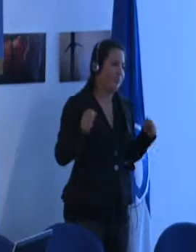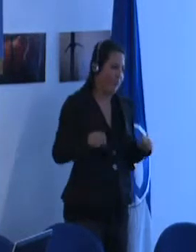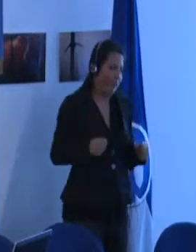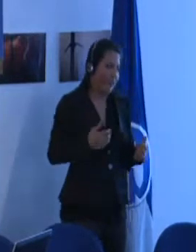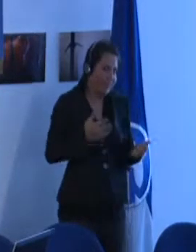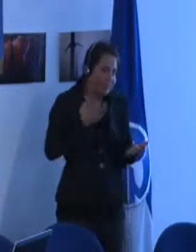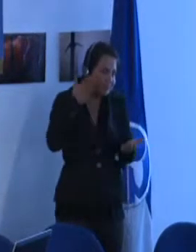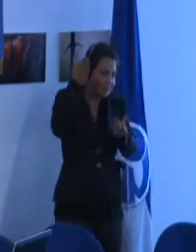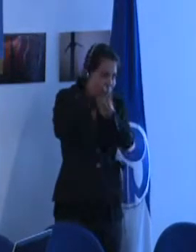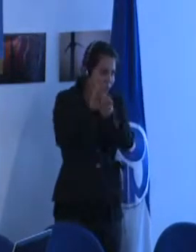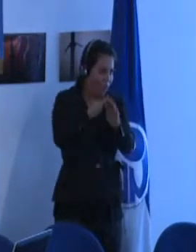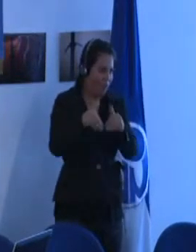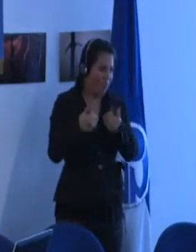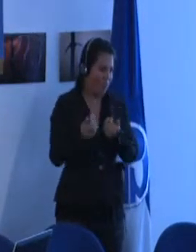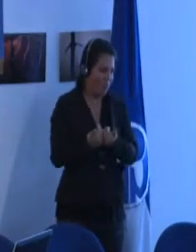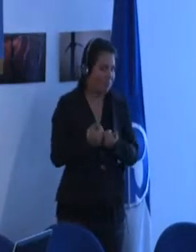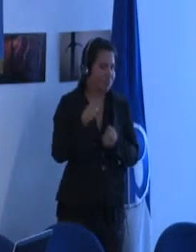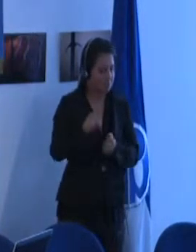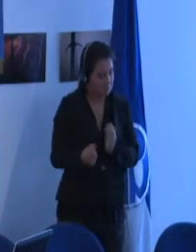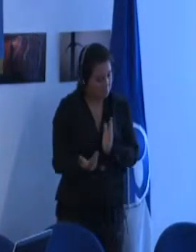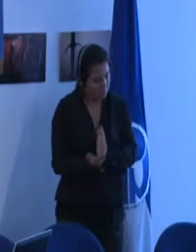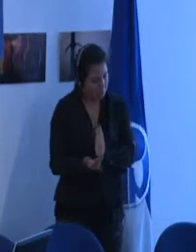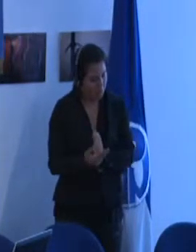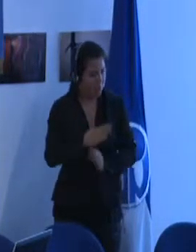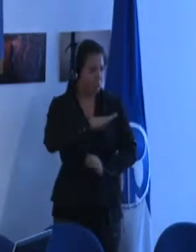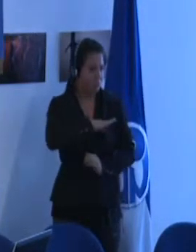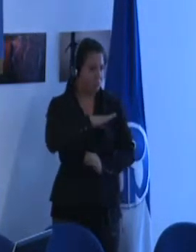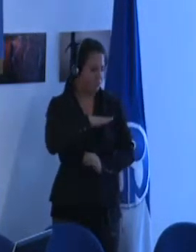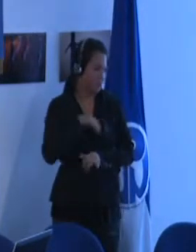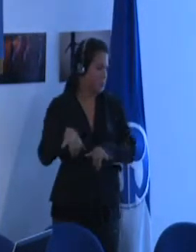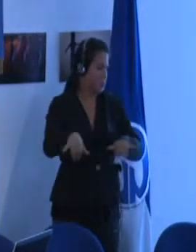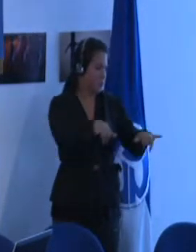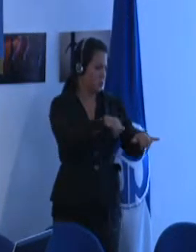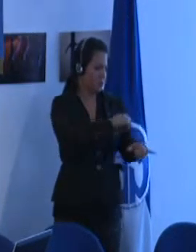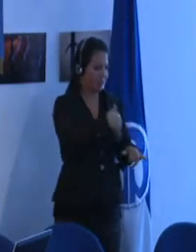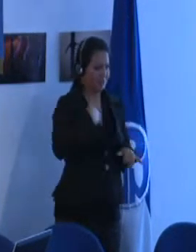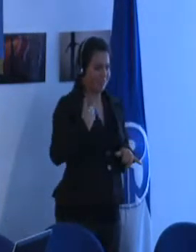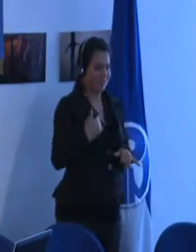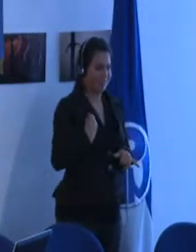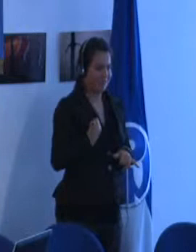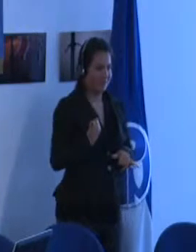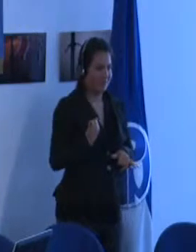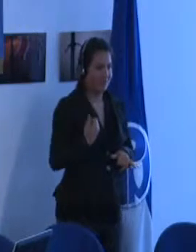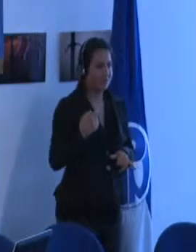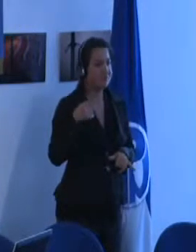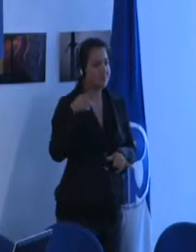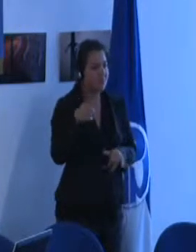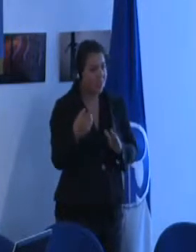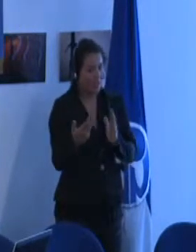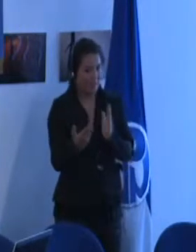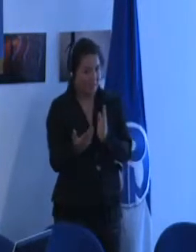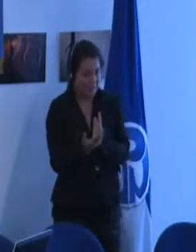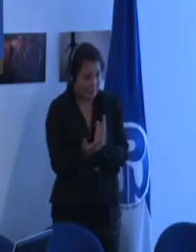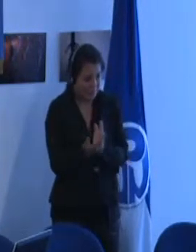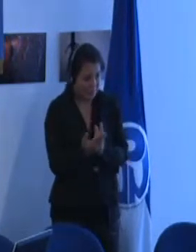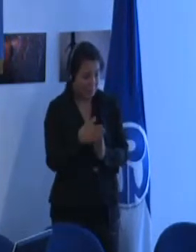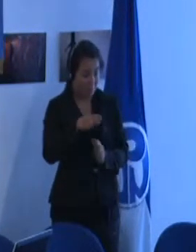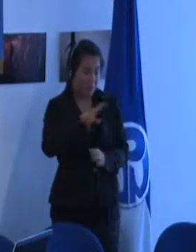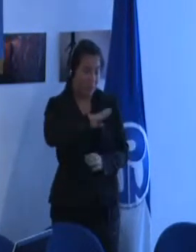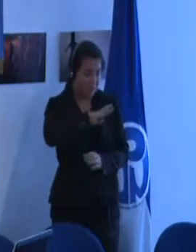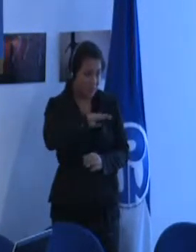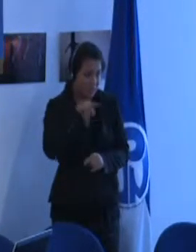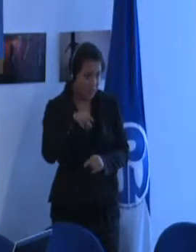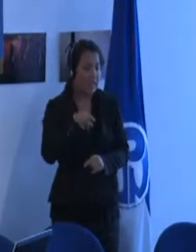al colegio y hacer estudios de bachillerato como todos los adolescentes y para que hagan estudios de bachillerato es